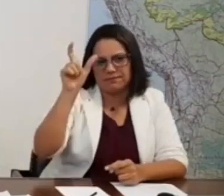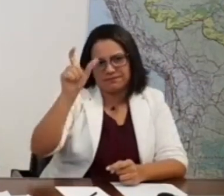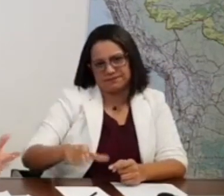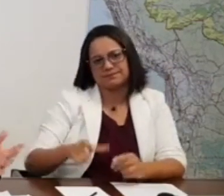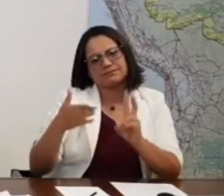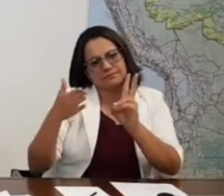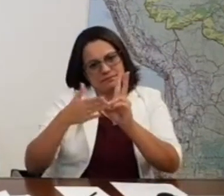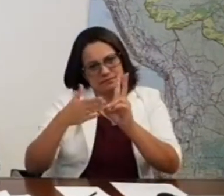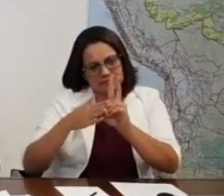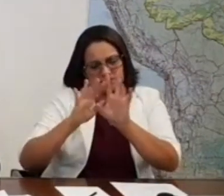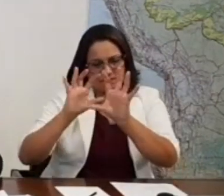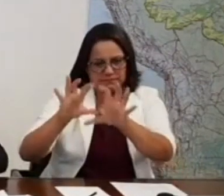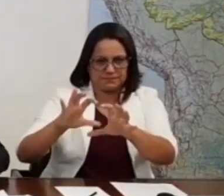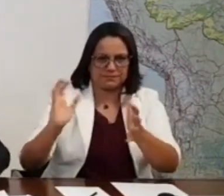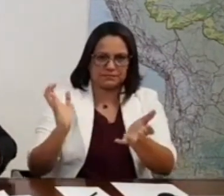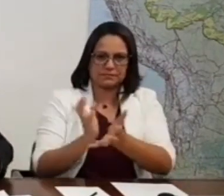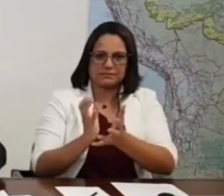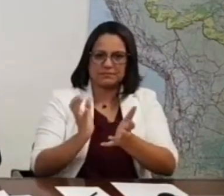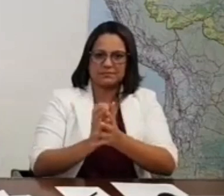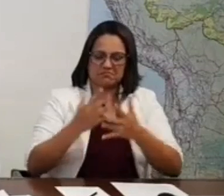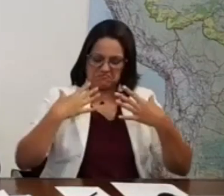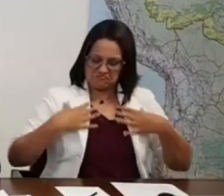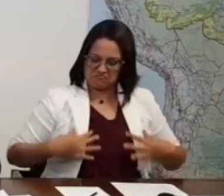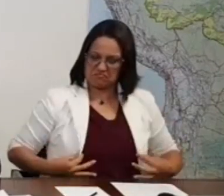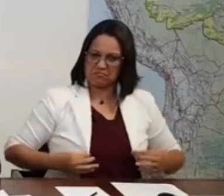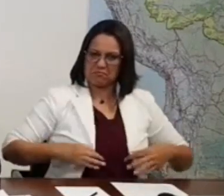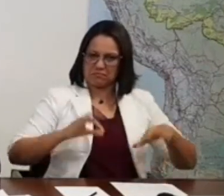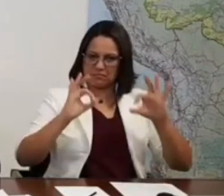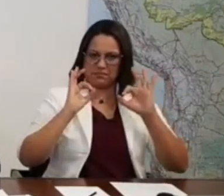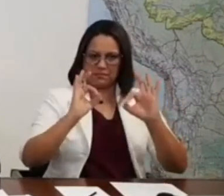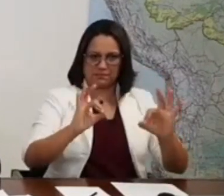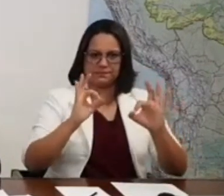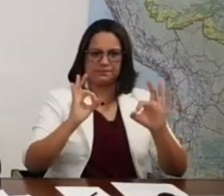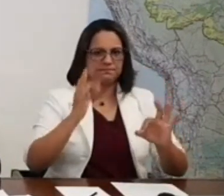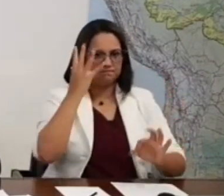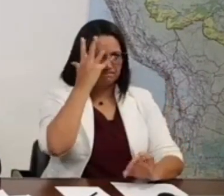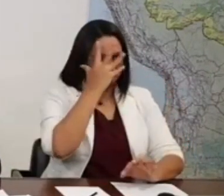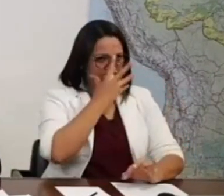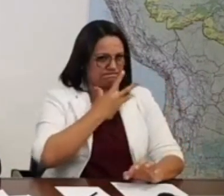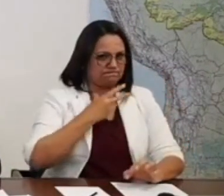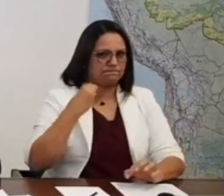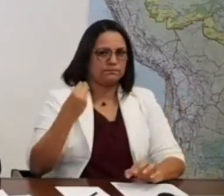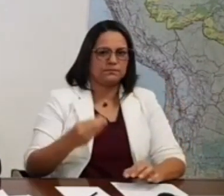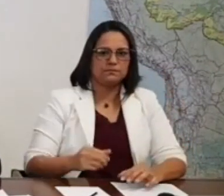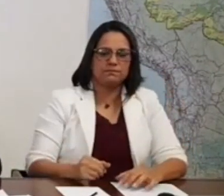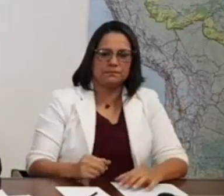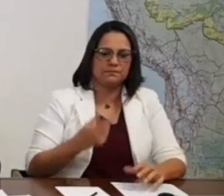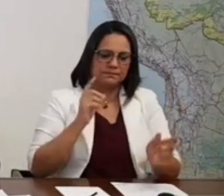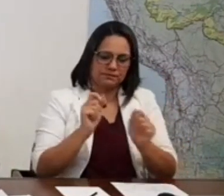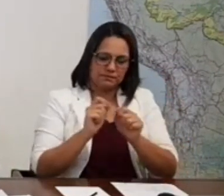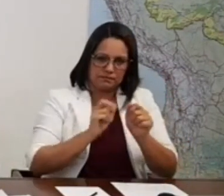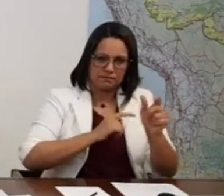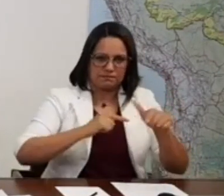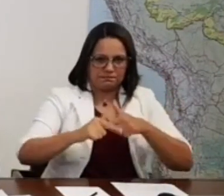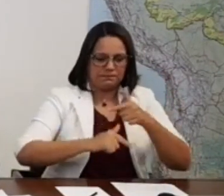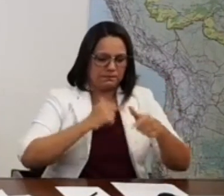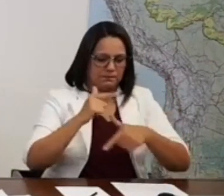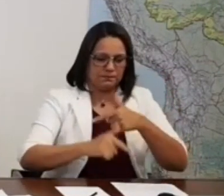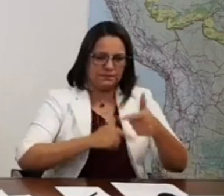Evo Morales é um índio, impecável, fez um trabalho de relações muito bom, pediu